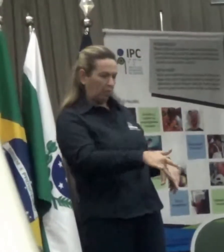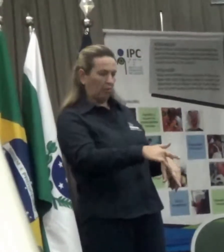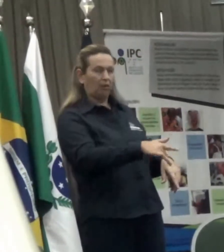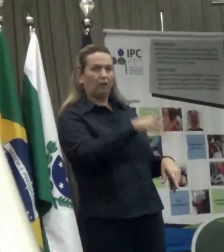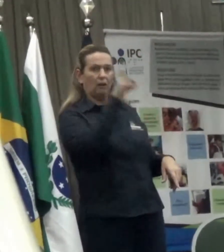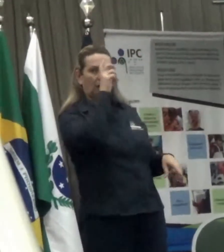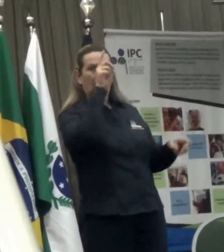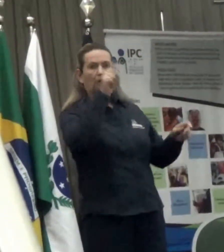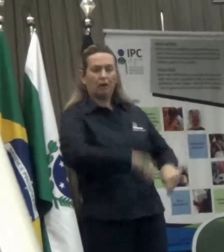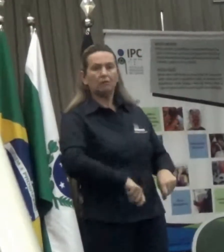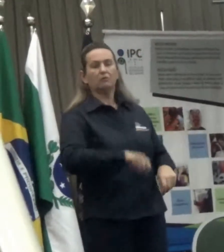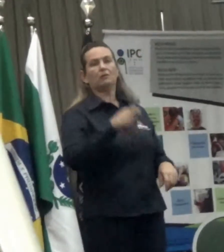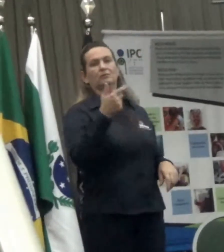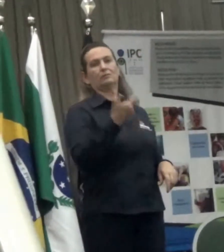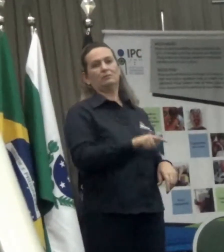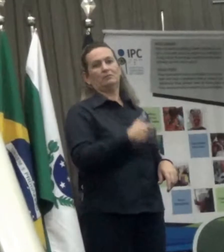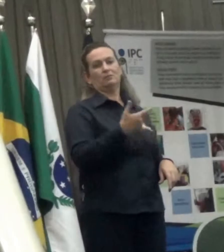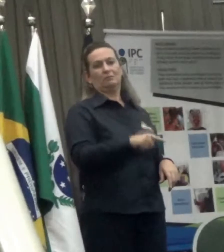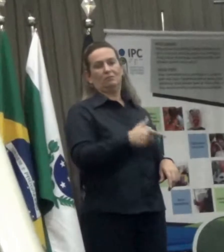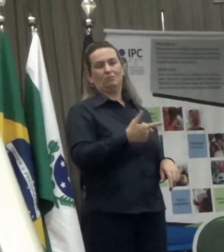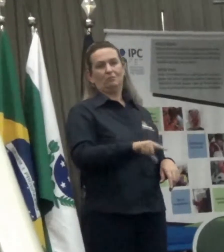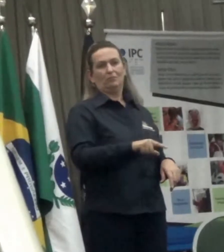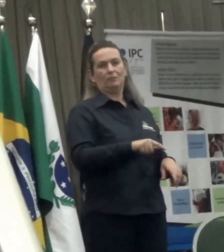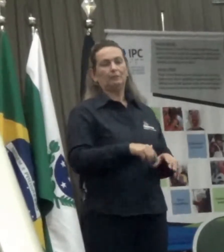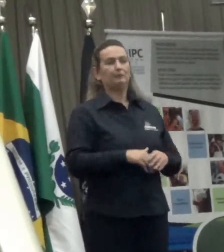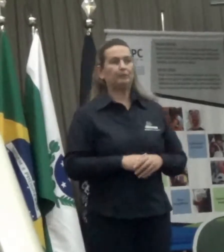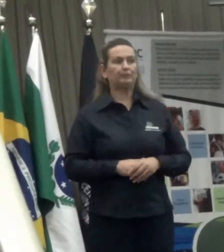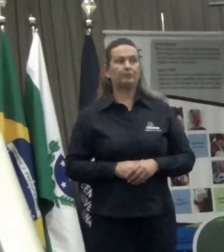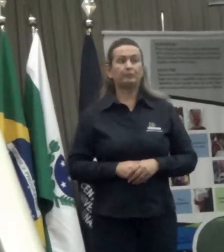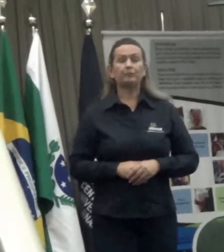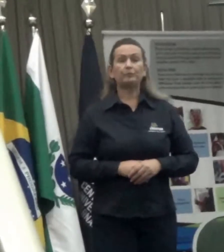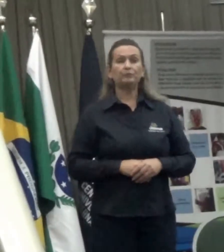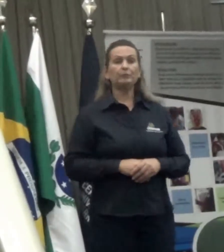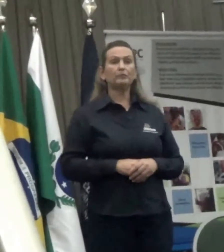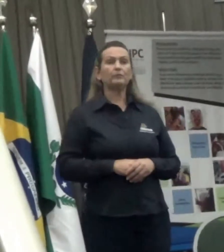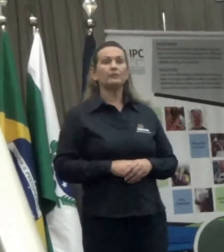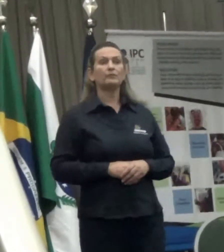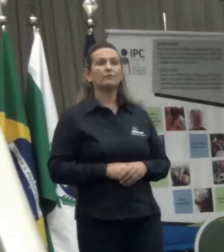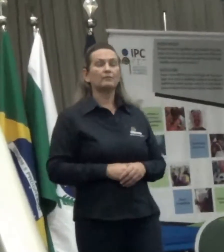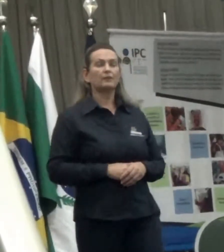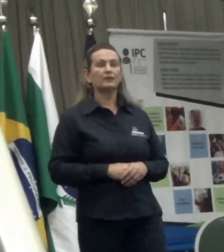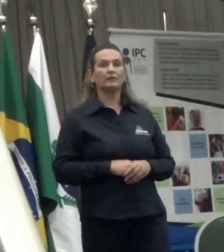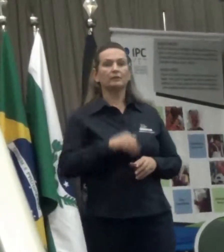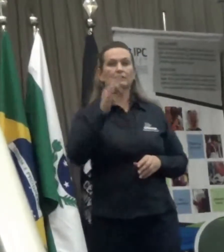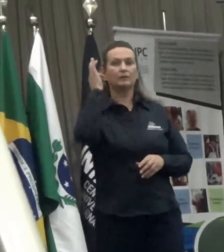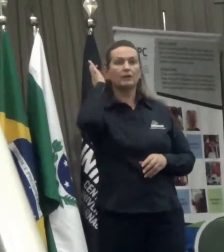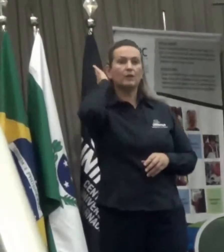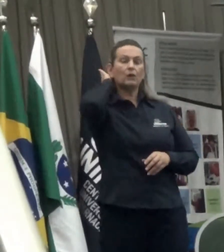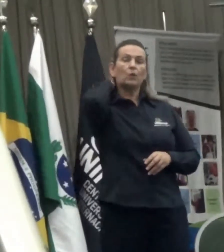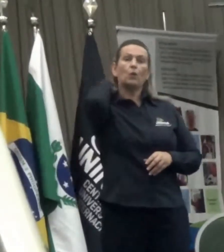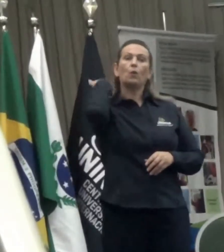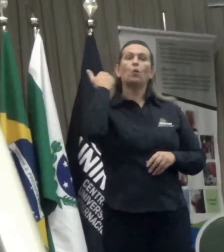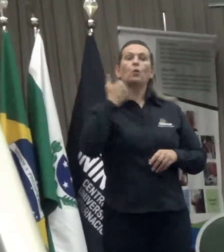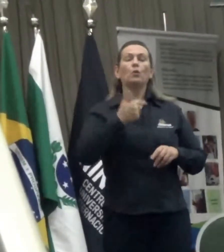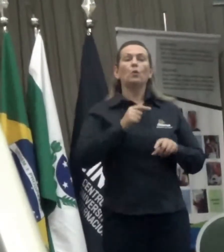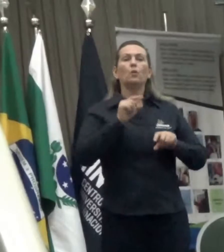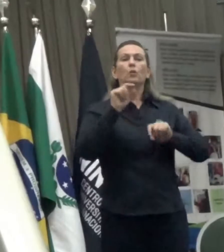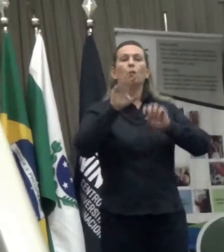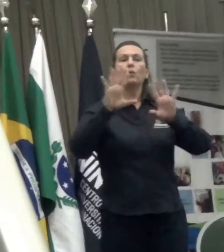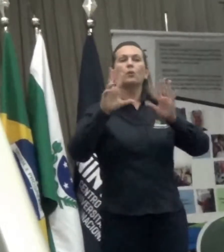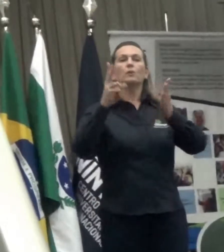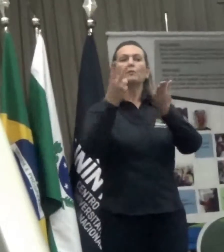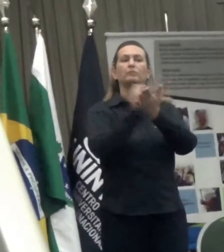atuante, porque emergia do profundo subsolo, era